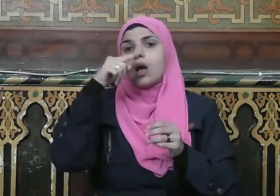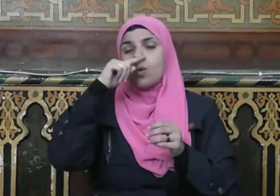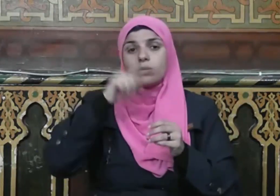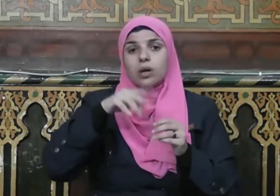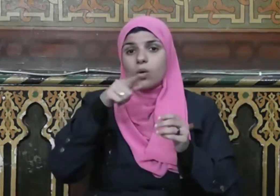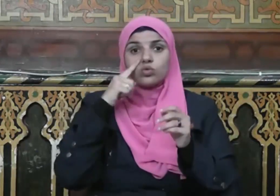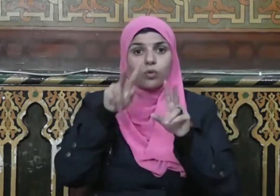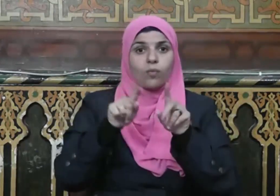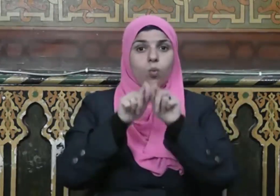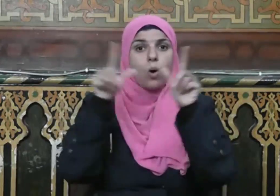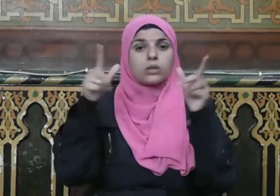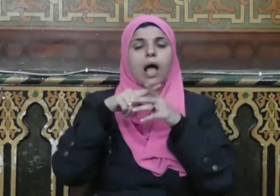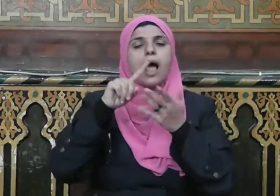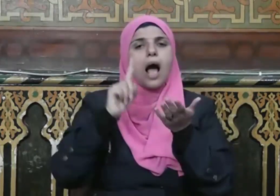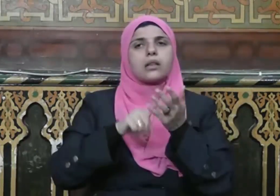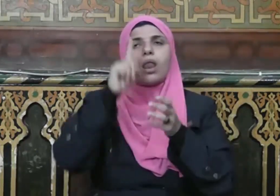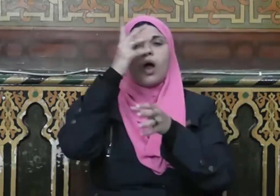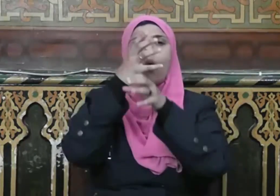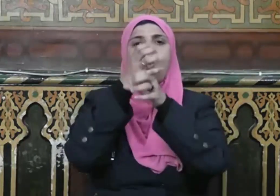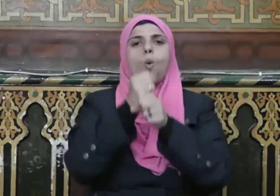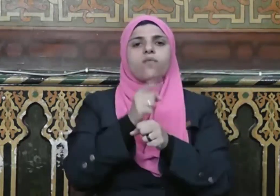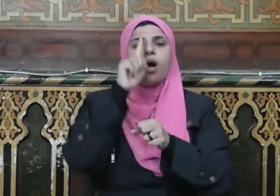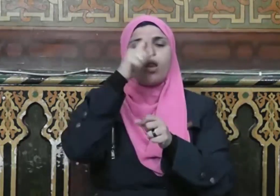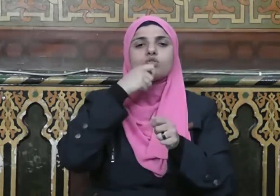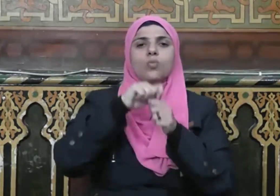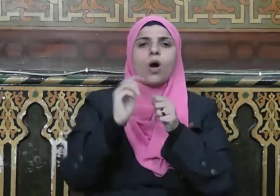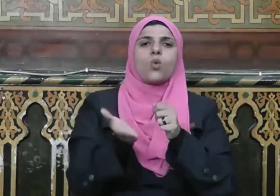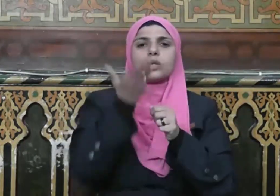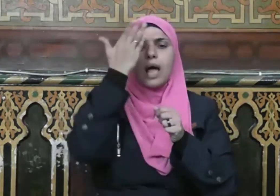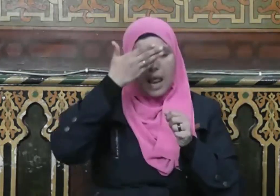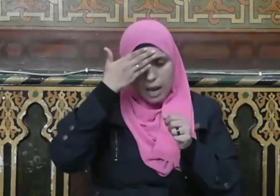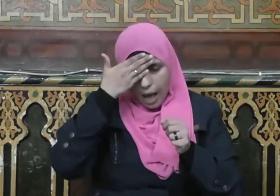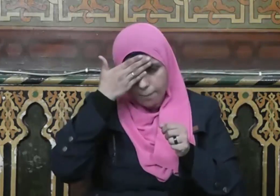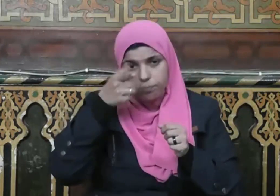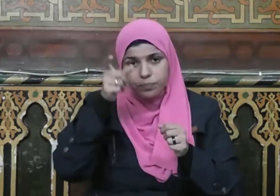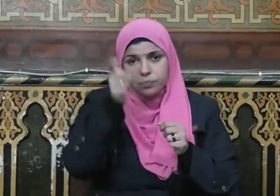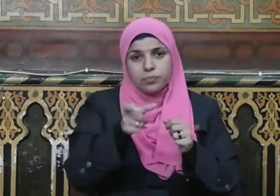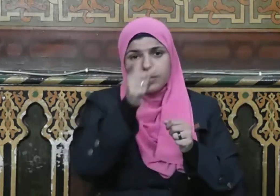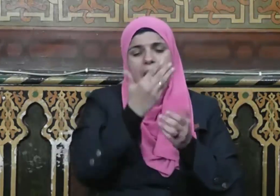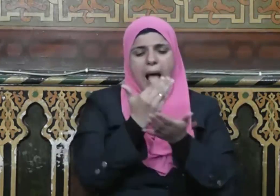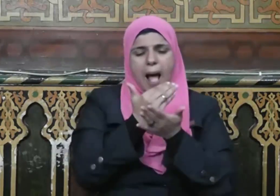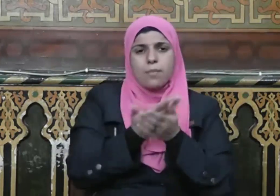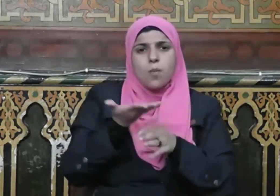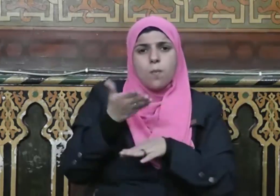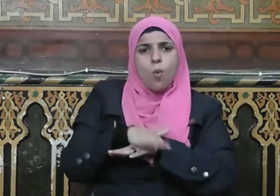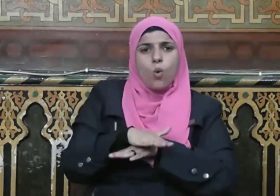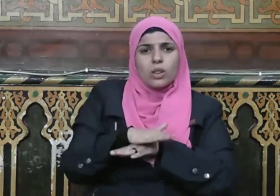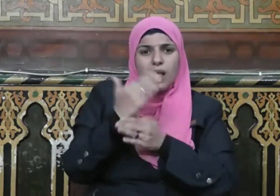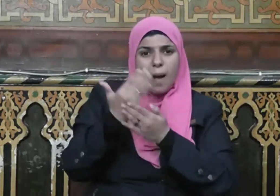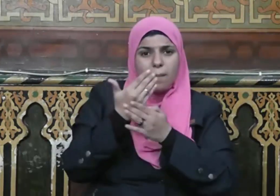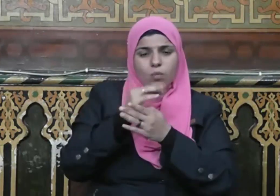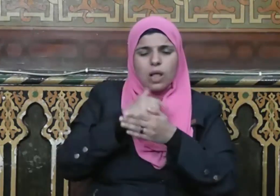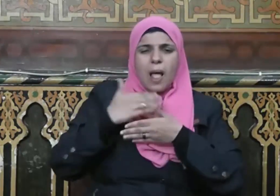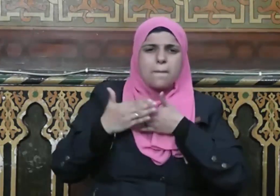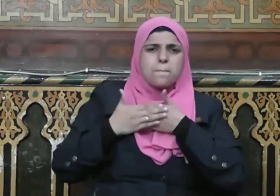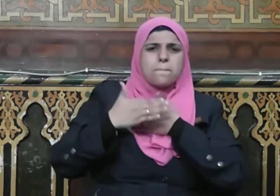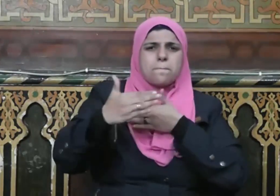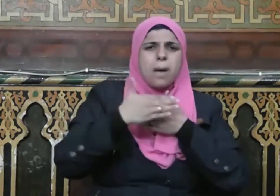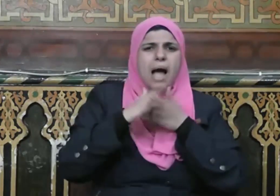أن يوفق الله عز وجل العبد قبل وفاته لابتعاد عما يغضبه